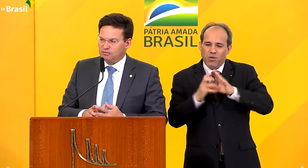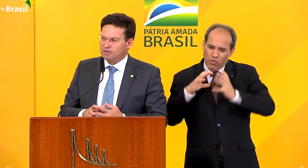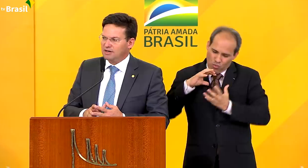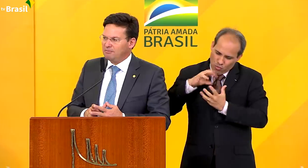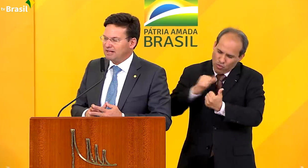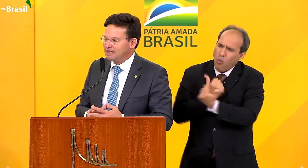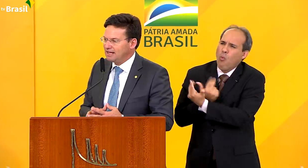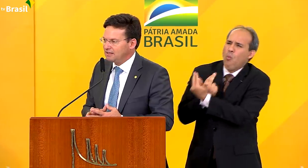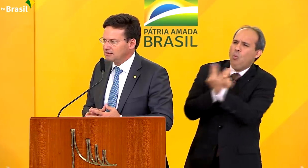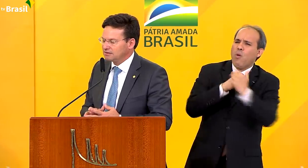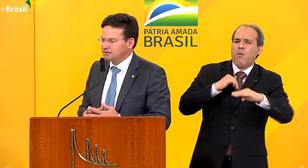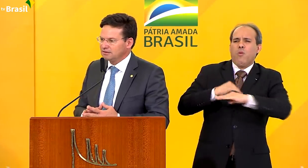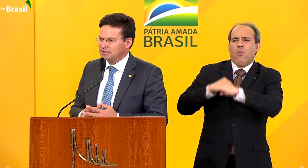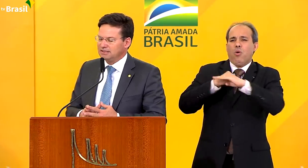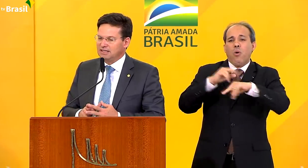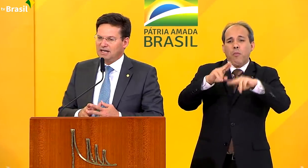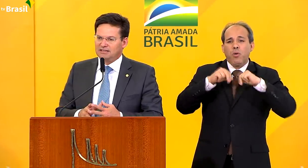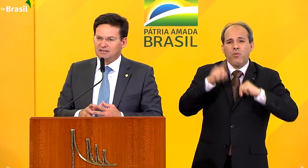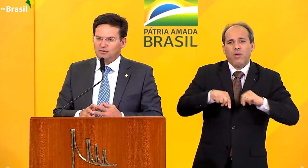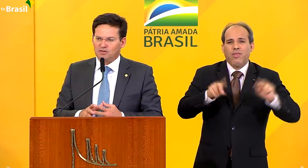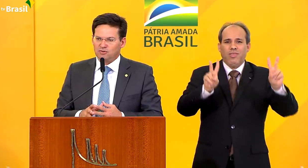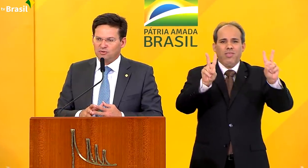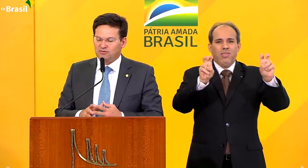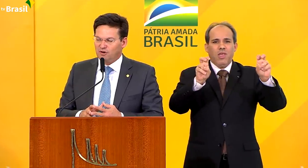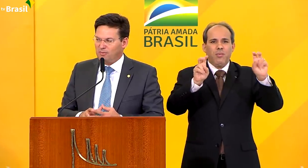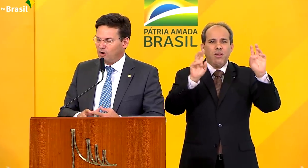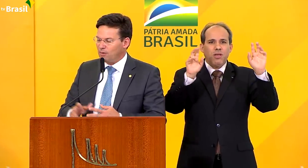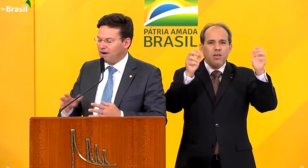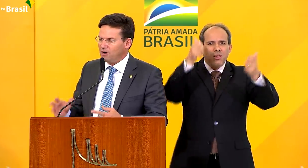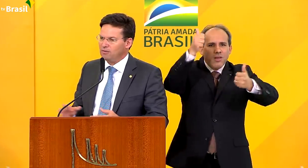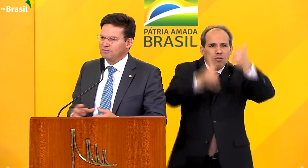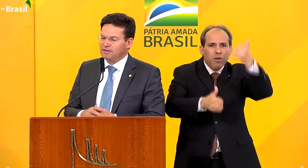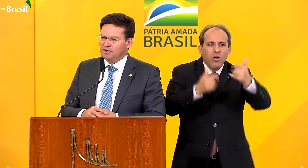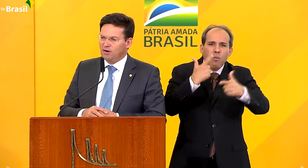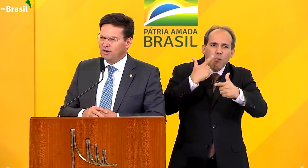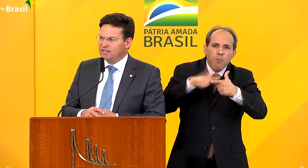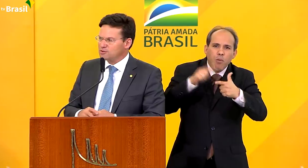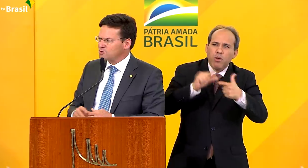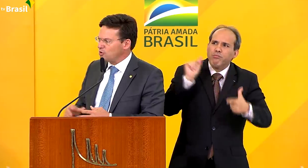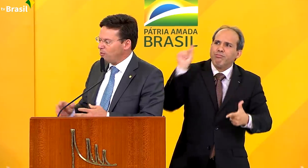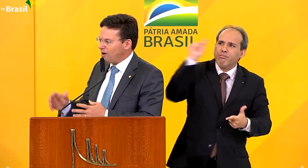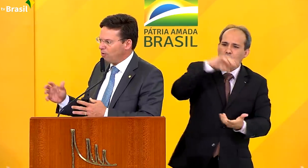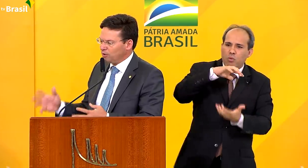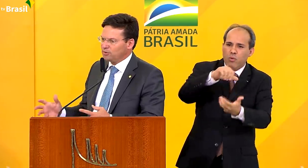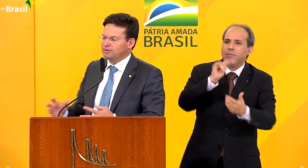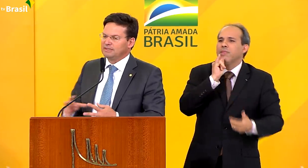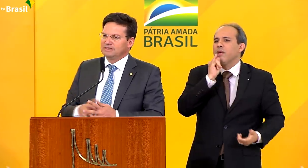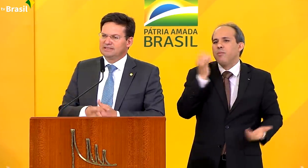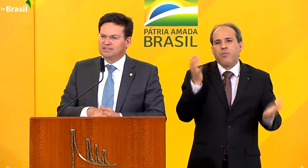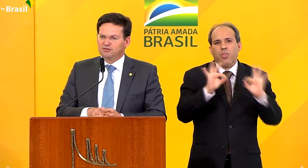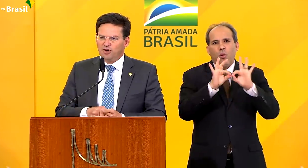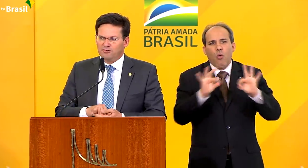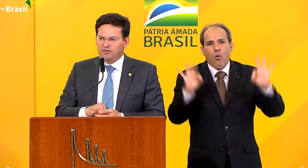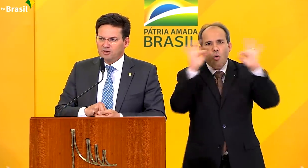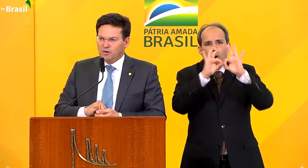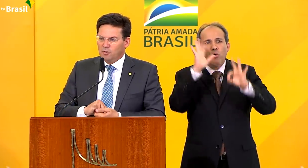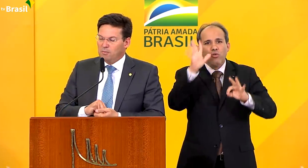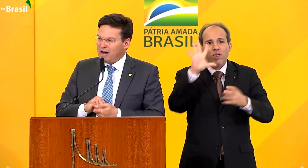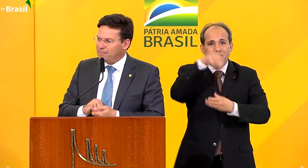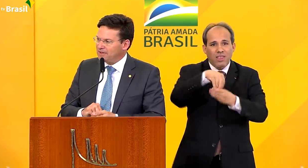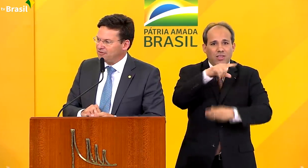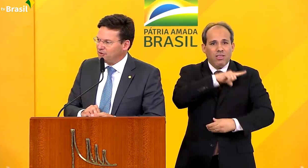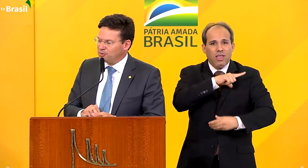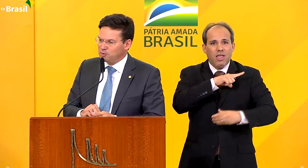tanto que é uma matéria que trata do assunto de forma global, organismos como a ONU desenvolve